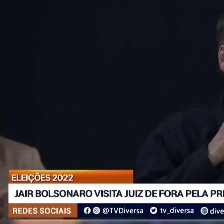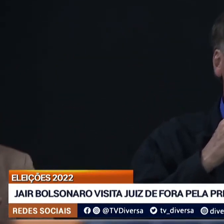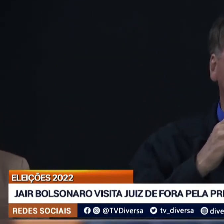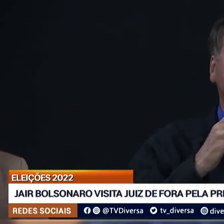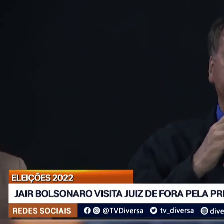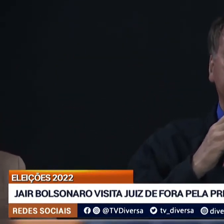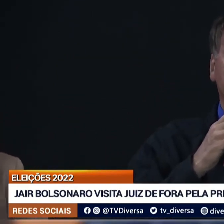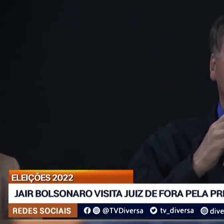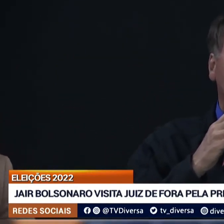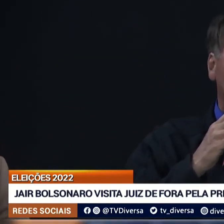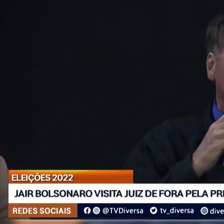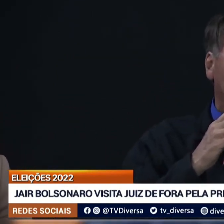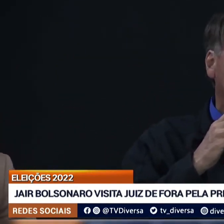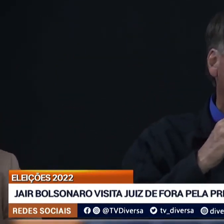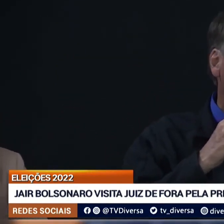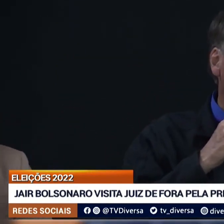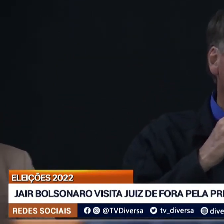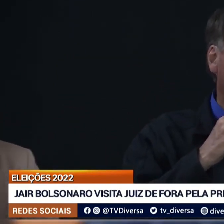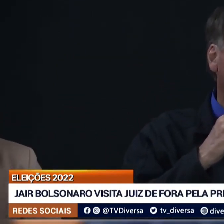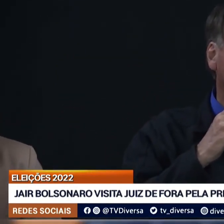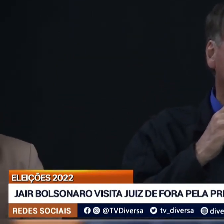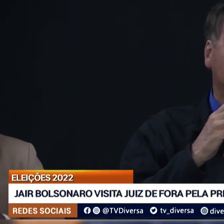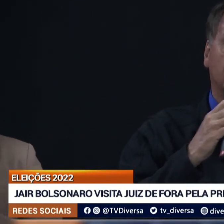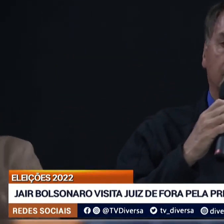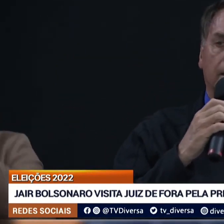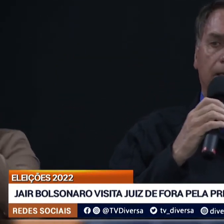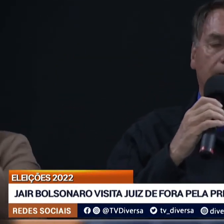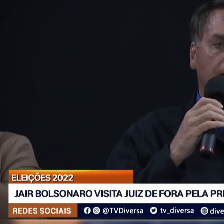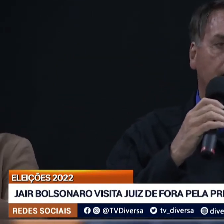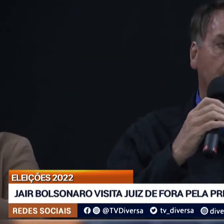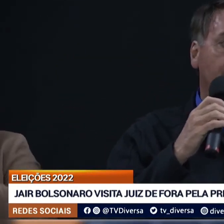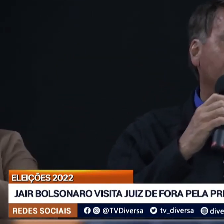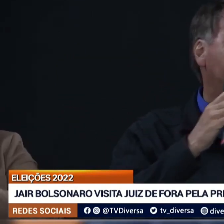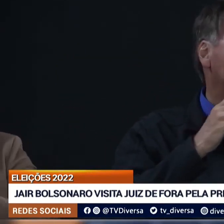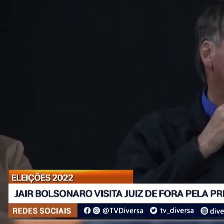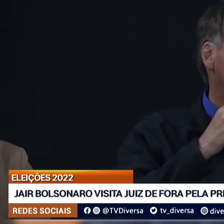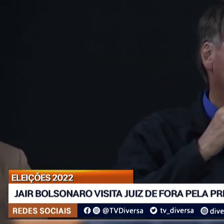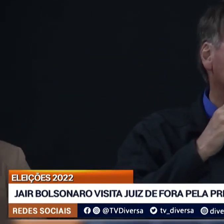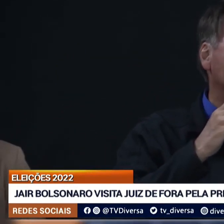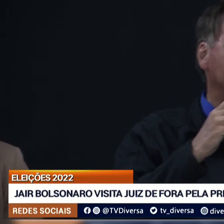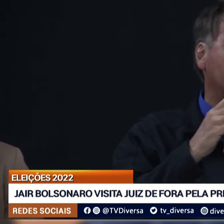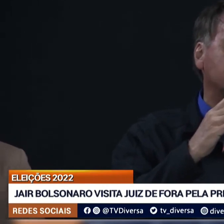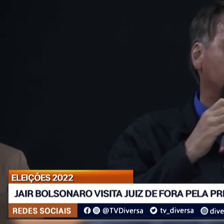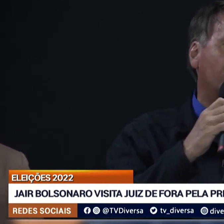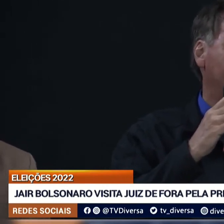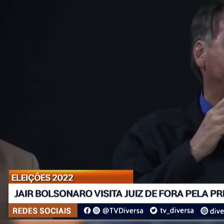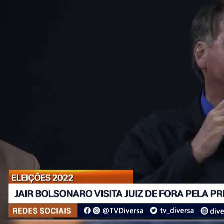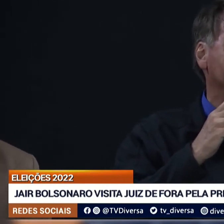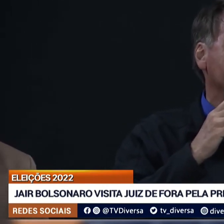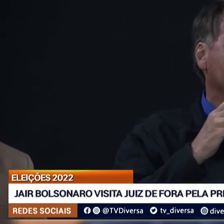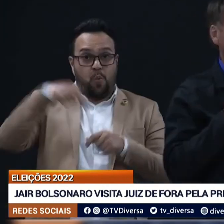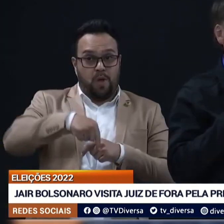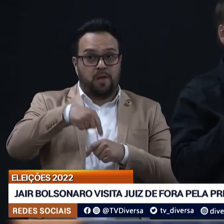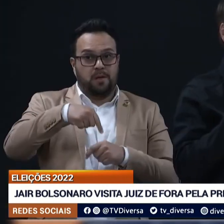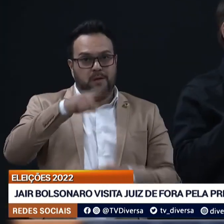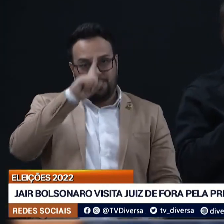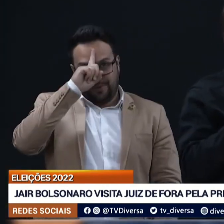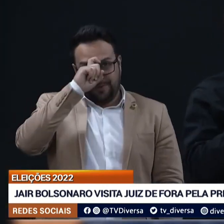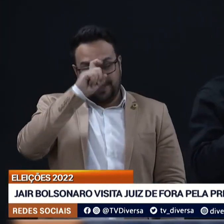É que a minha filha, a minha filha de sete anos, não ficasse órfã.